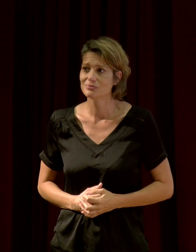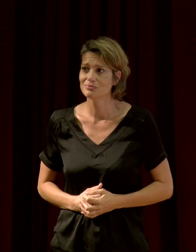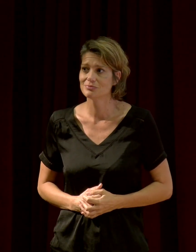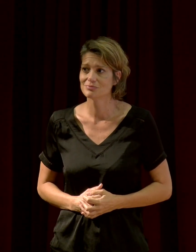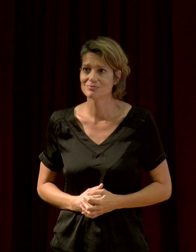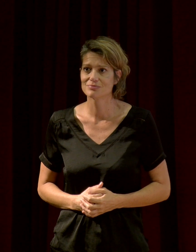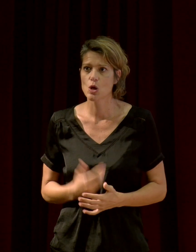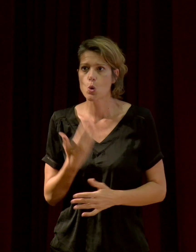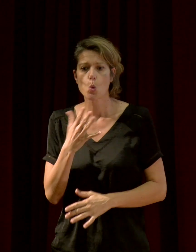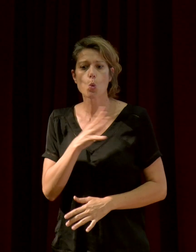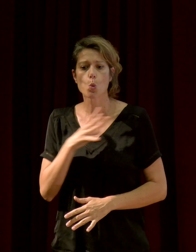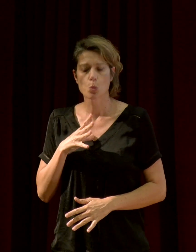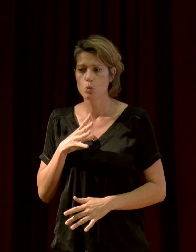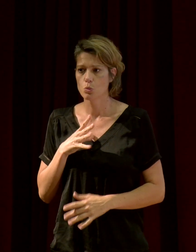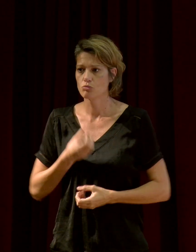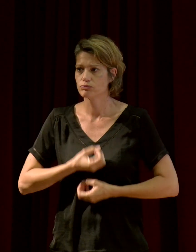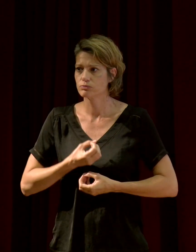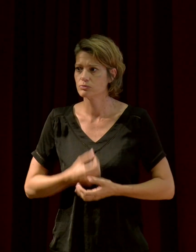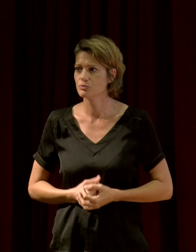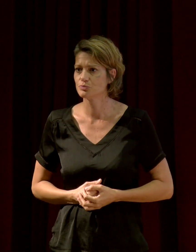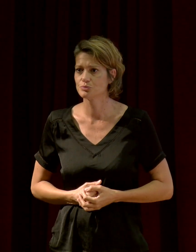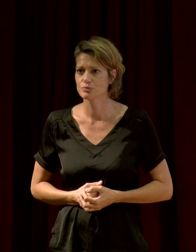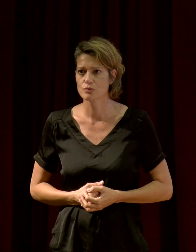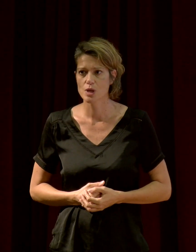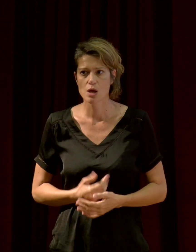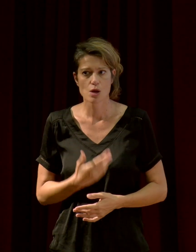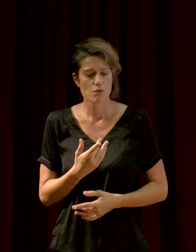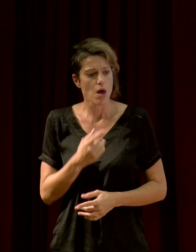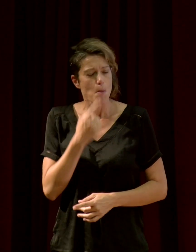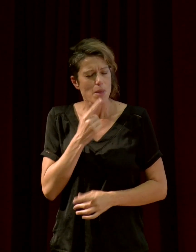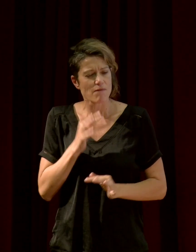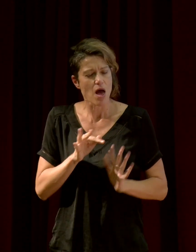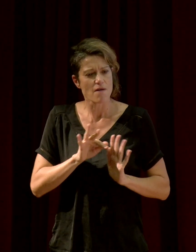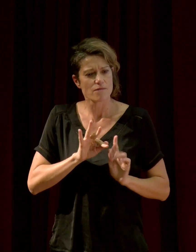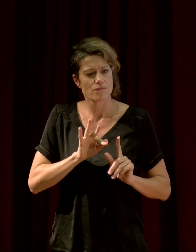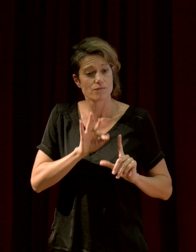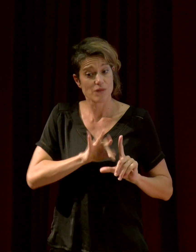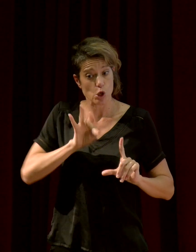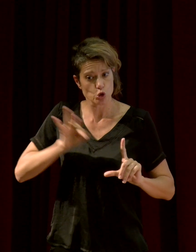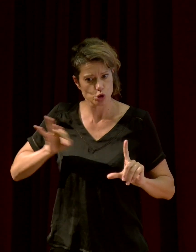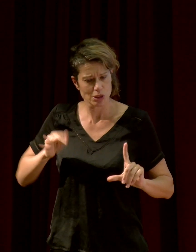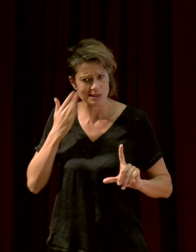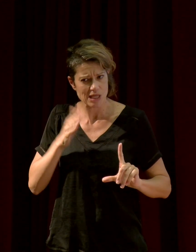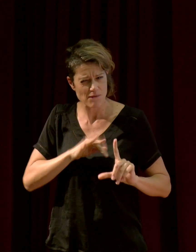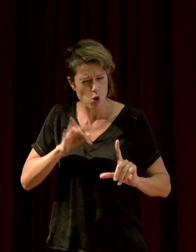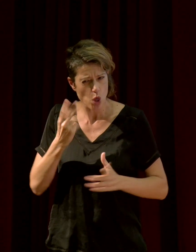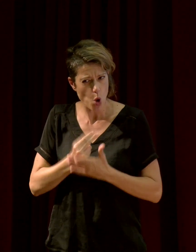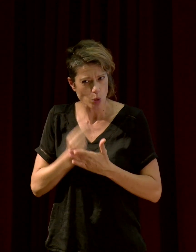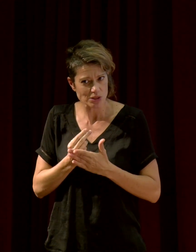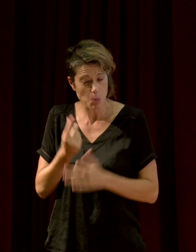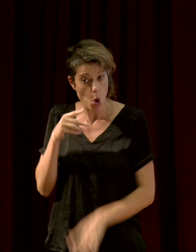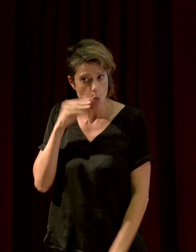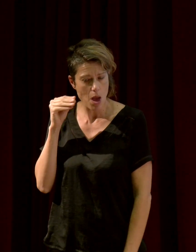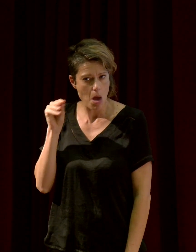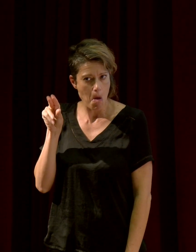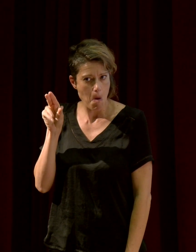Oui, bonsoir. J'aurais voulu qu'on parle de fréquences. J'imagine qu'il y des fréquences qui sont inaudibles à l'humain. Donc, quand vous faites vos enregistrements, est-ce que